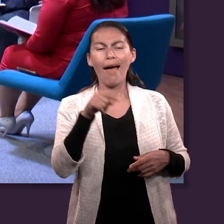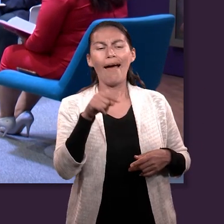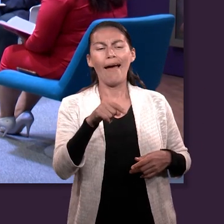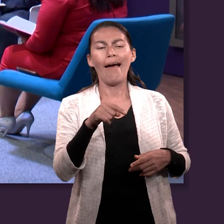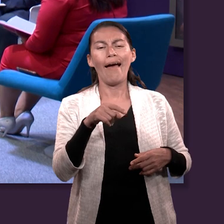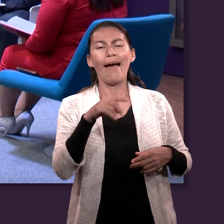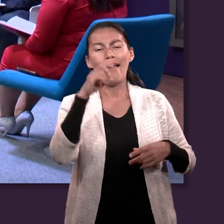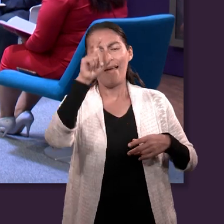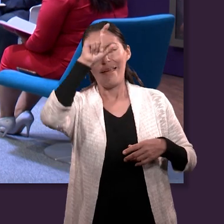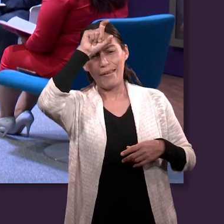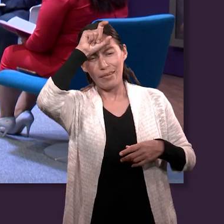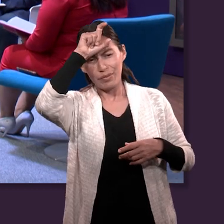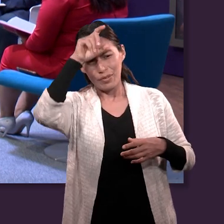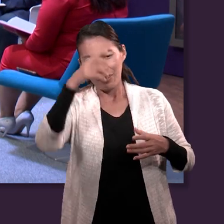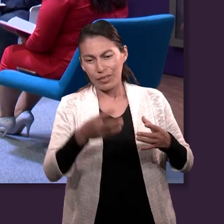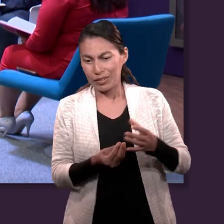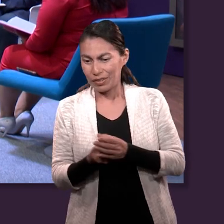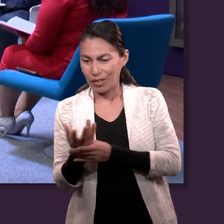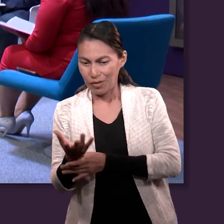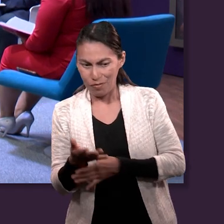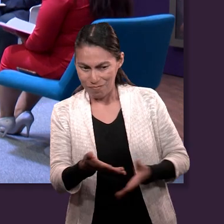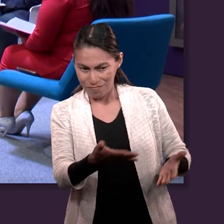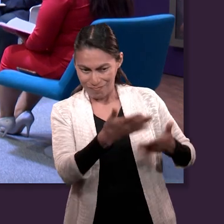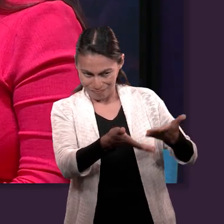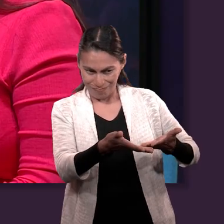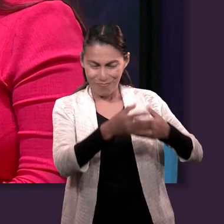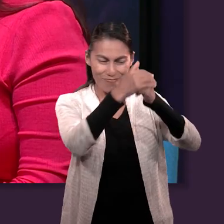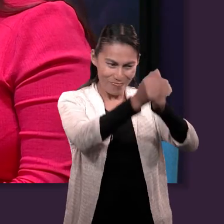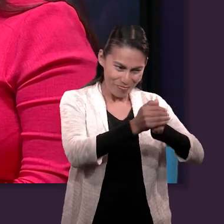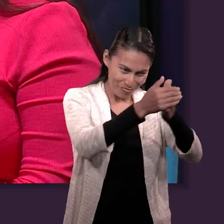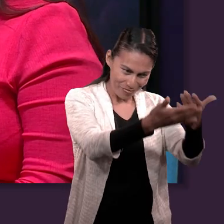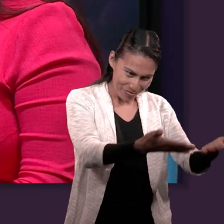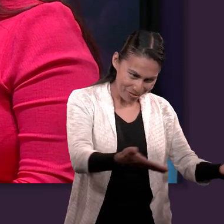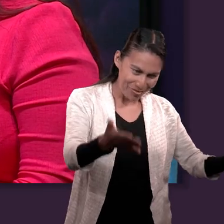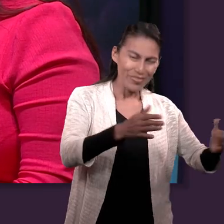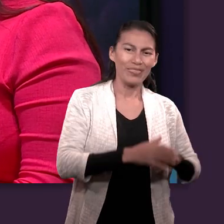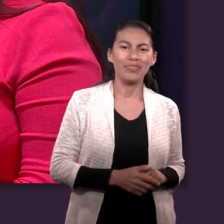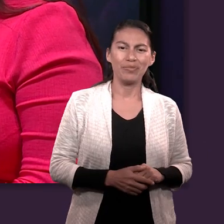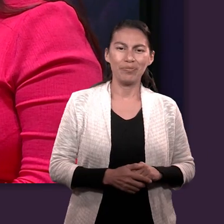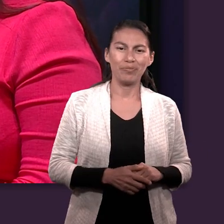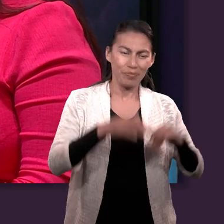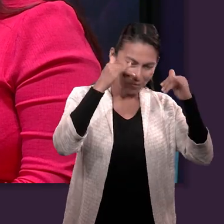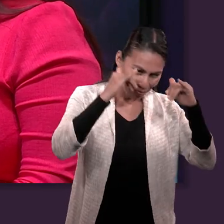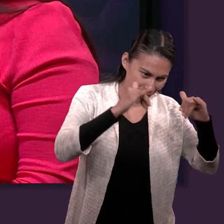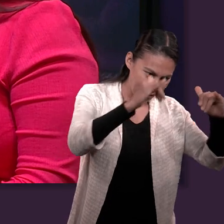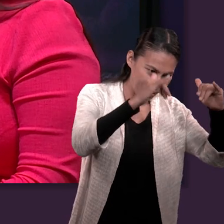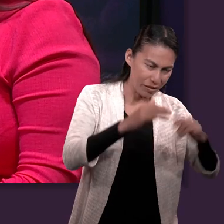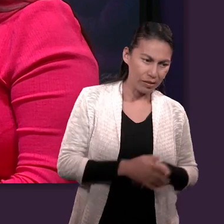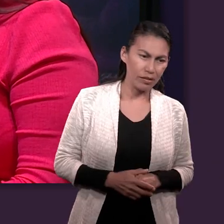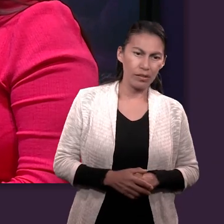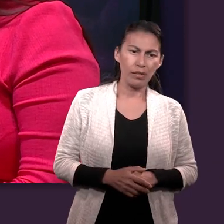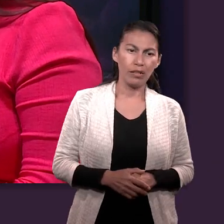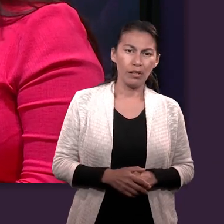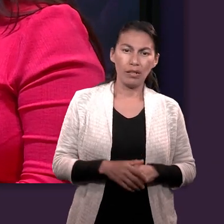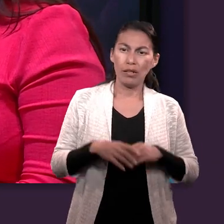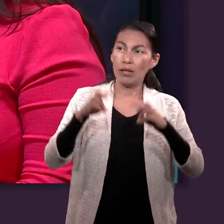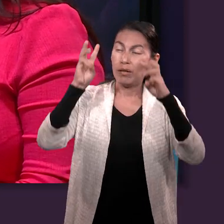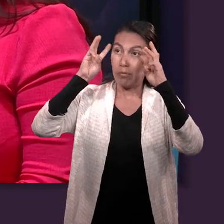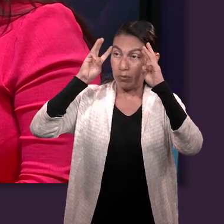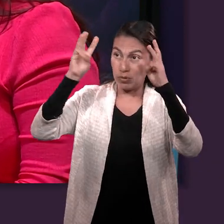avanzando la historia. Que Dios le dice a Moisés, mira, ¿sabes qué? Estoy cansado de este pueblo. Los voy